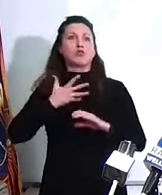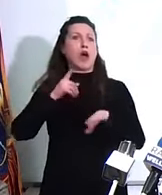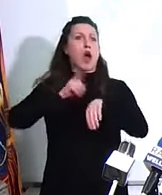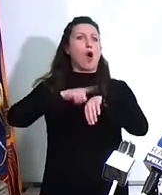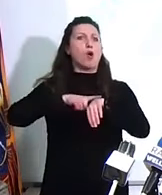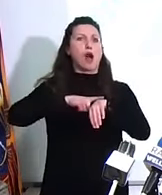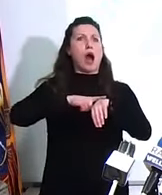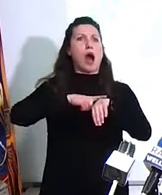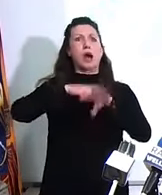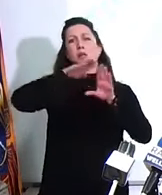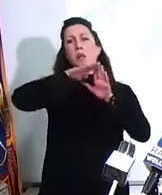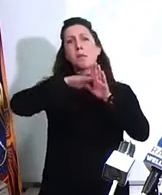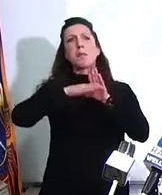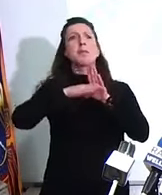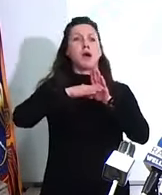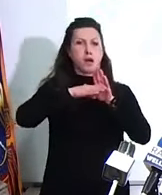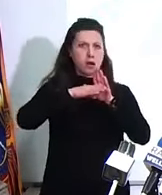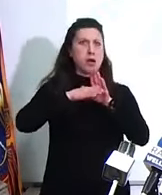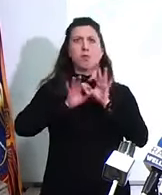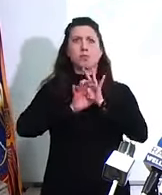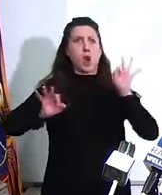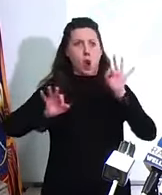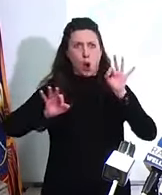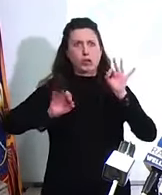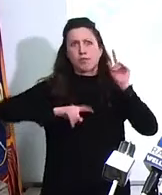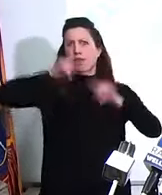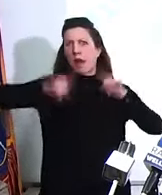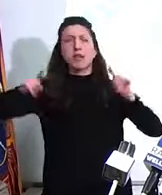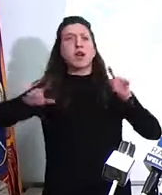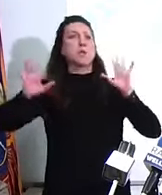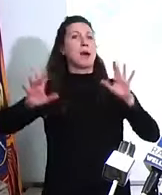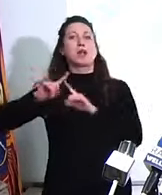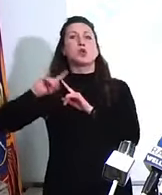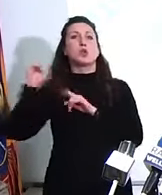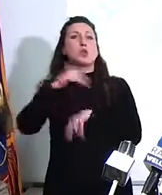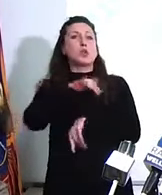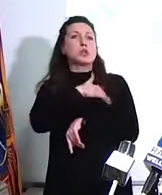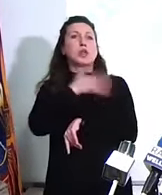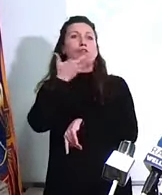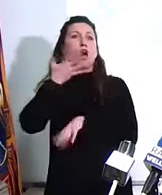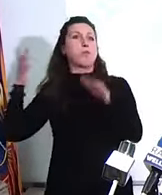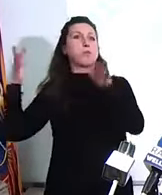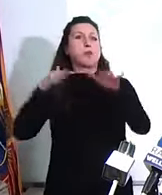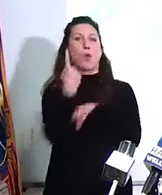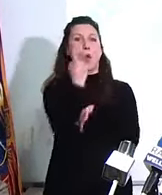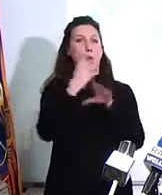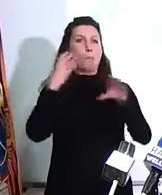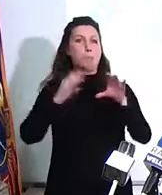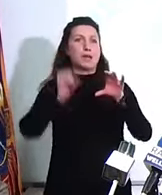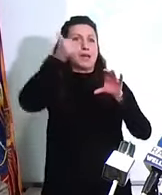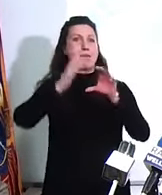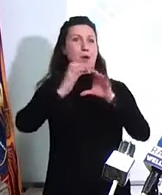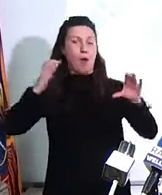Fermi, questo va via, non andate a calcarvi sul primo, passate sul secondo. Purtroppo in alcune ragioni è accaduto questo, che è arrivato il bis,